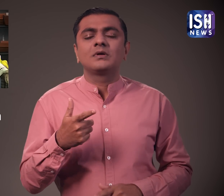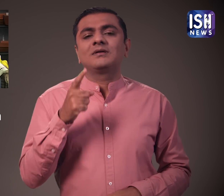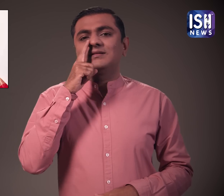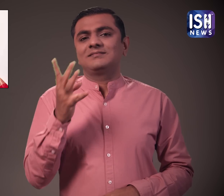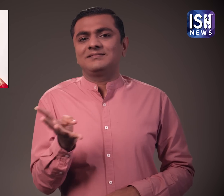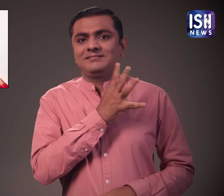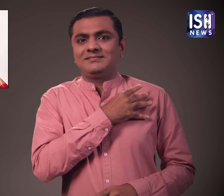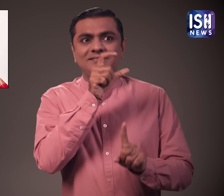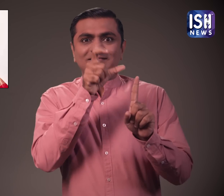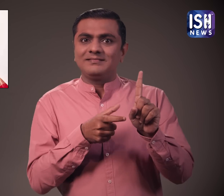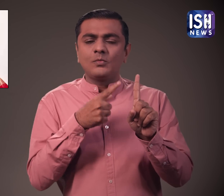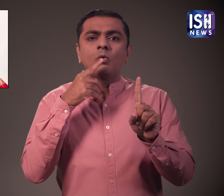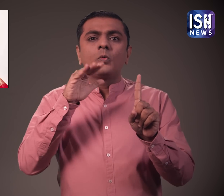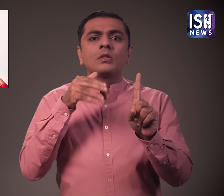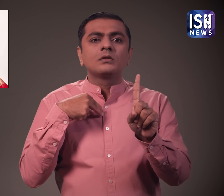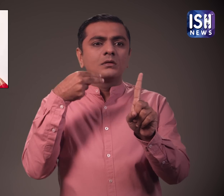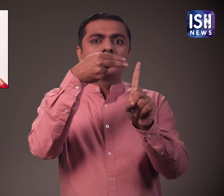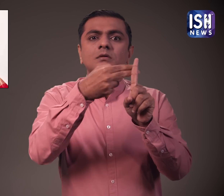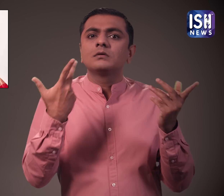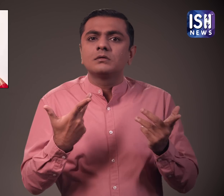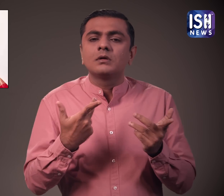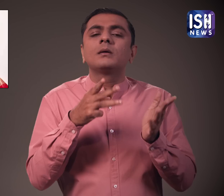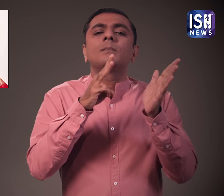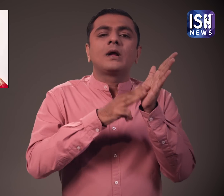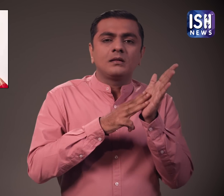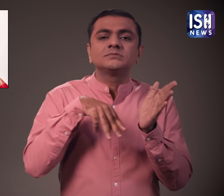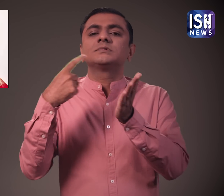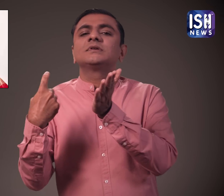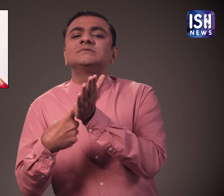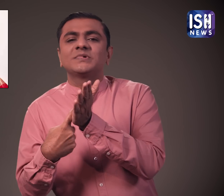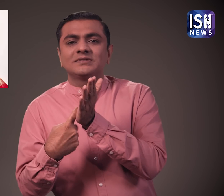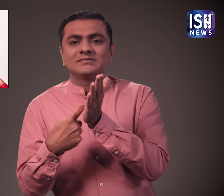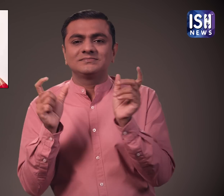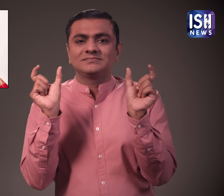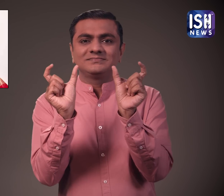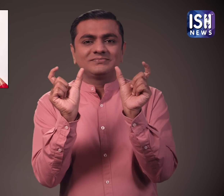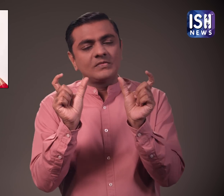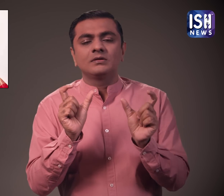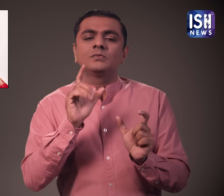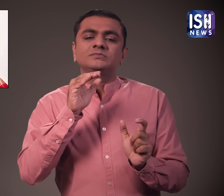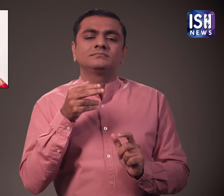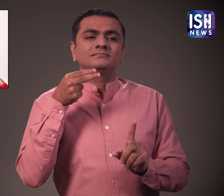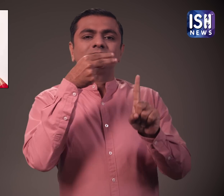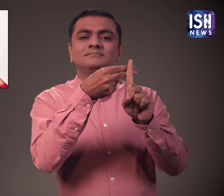द्रौपदी मुर्मू एक महीला है, हमें उन्हें महीला राष्ट्रपती के रूप में संबोधित करना चाहिए।